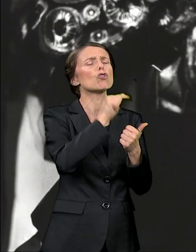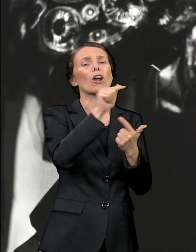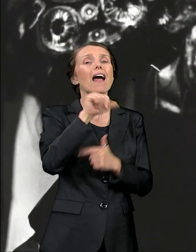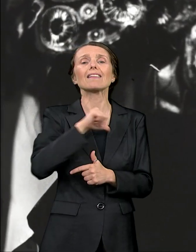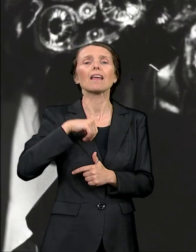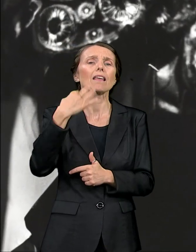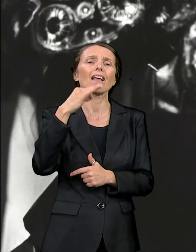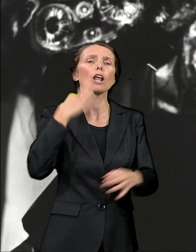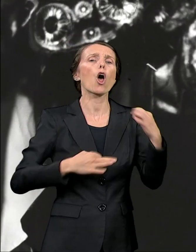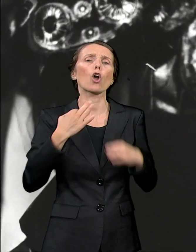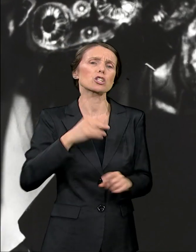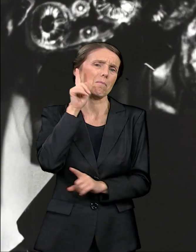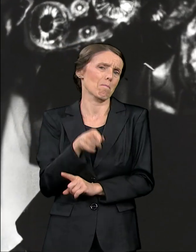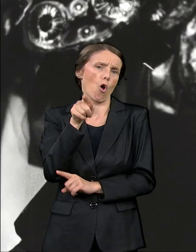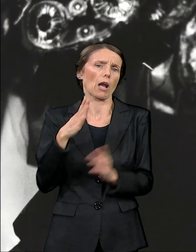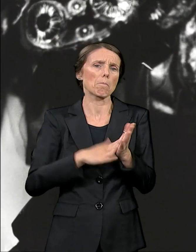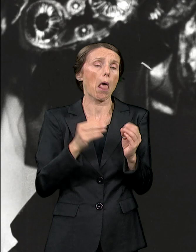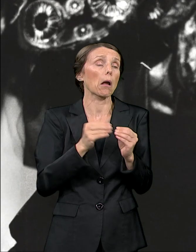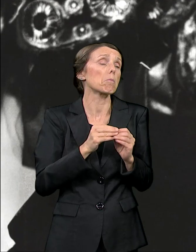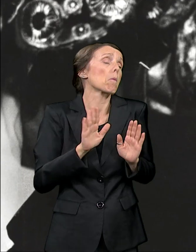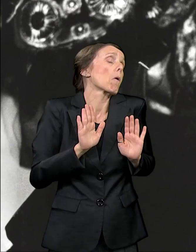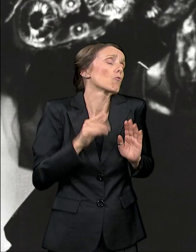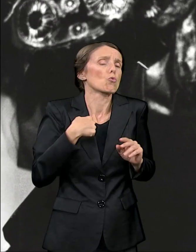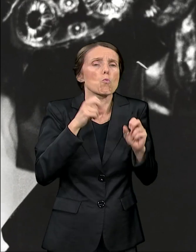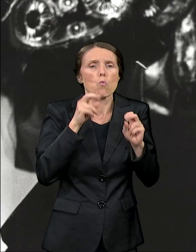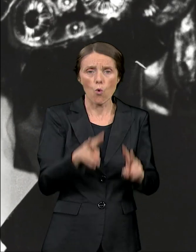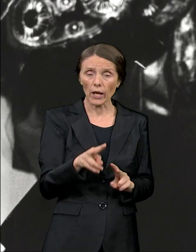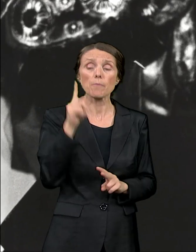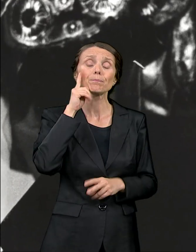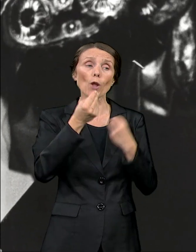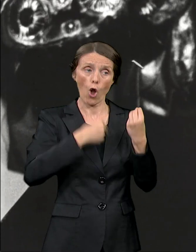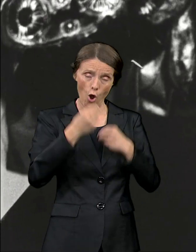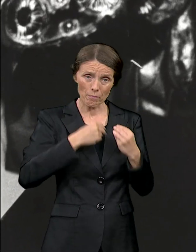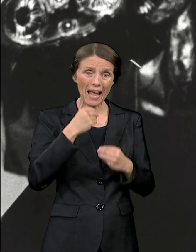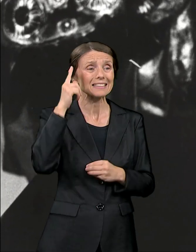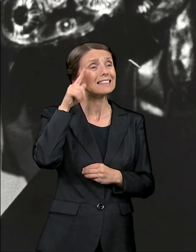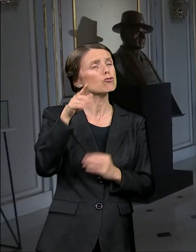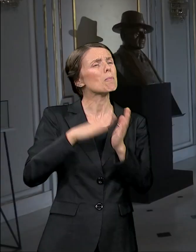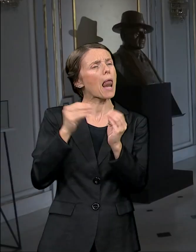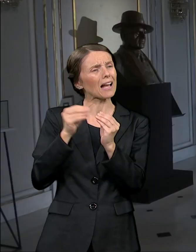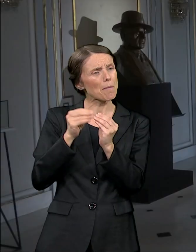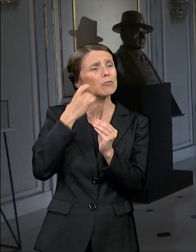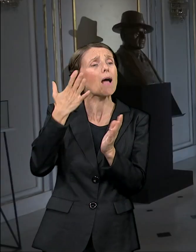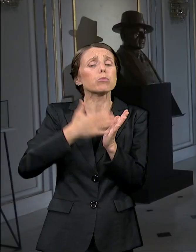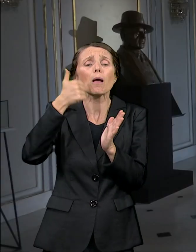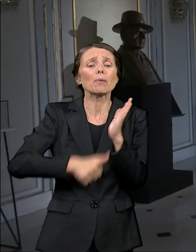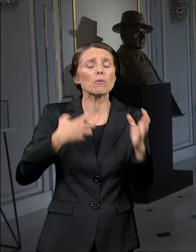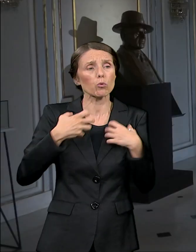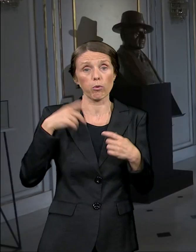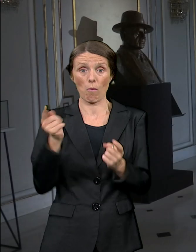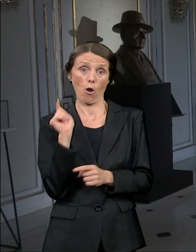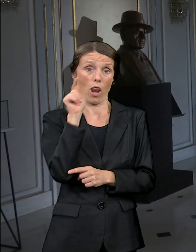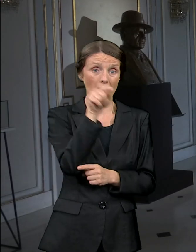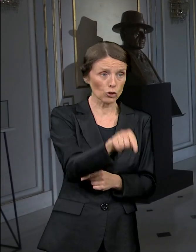primedbe. Ona će doći na prvu probu, saslušati eksplikaciju i posle sedam dana želi prvi sastanak, što je